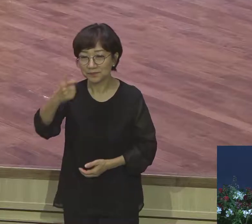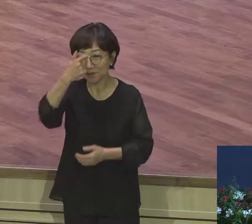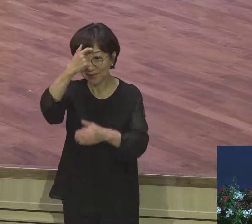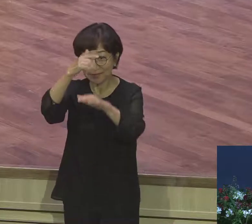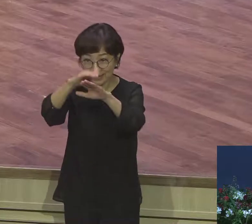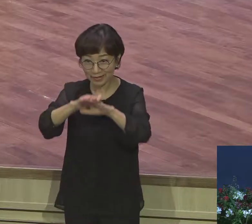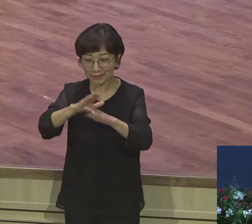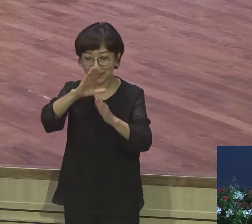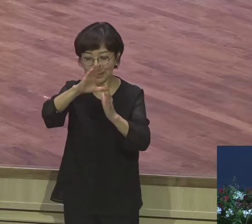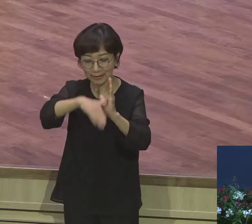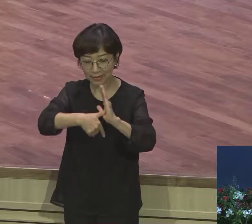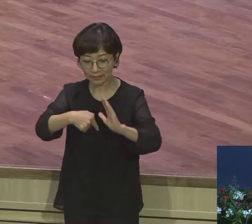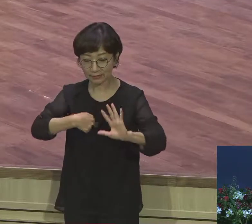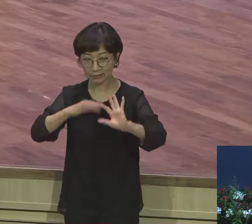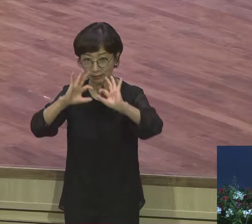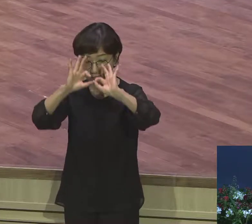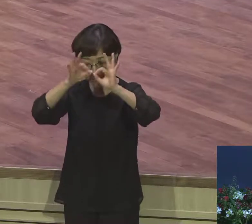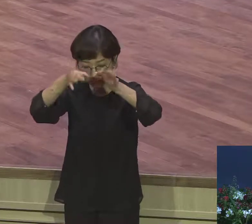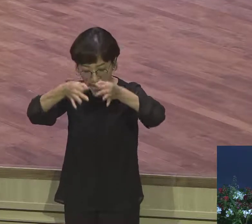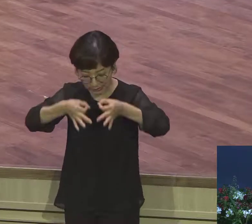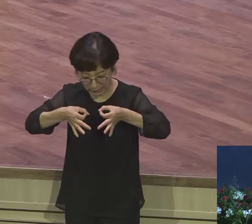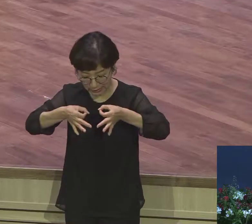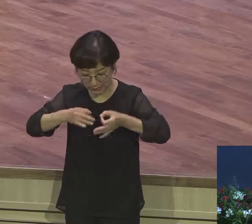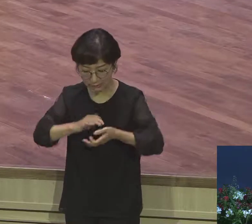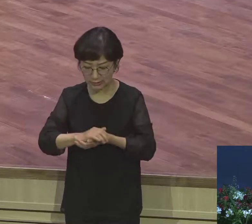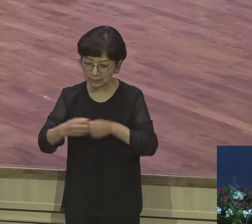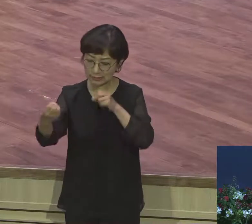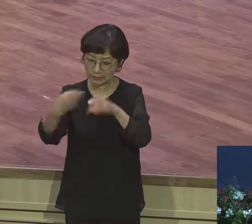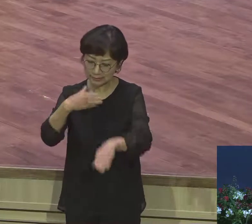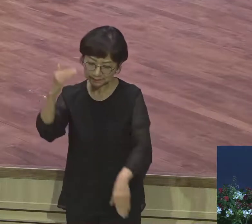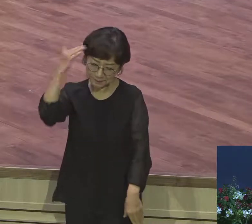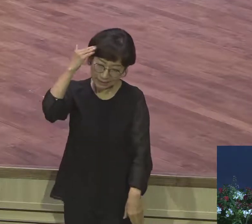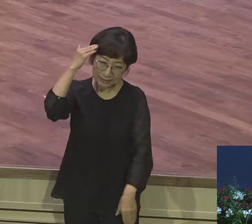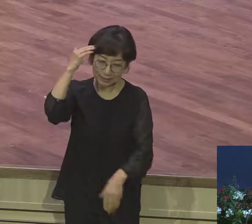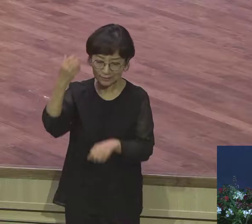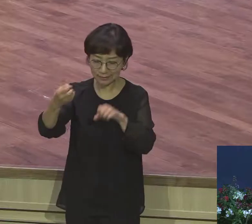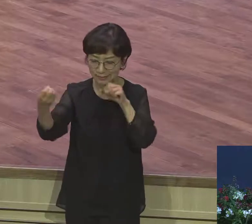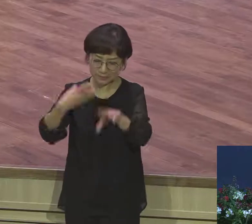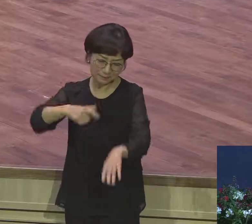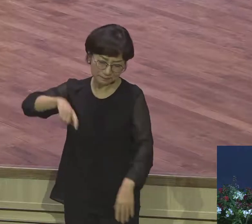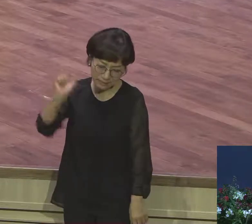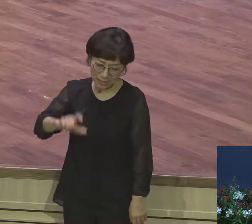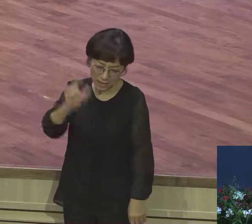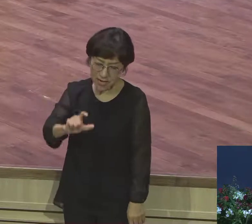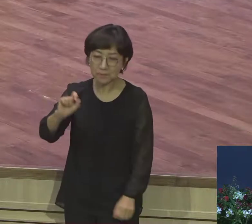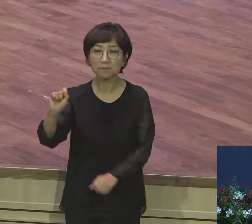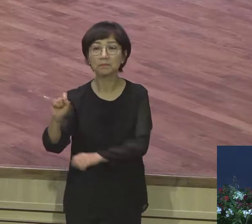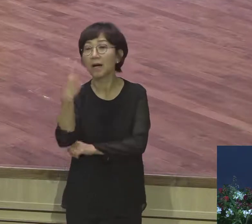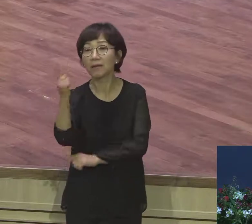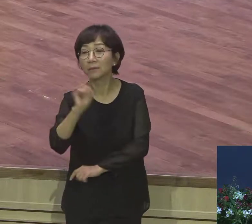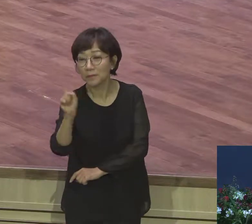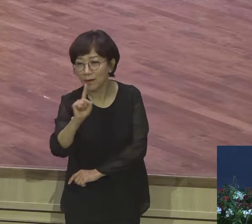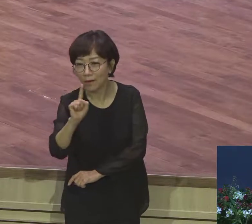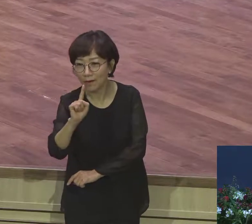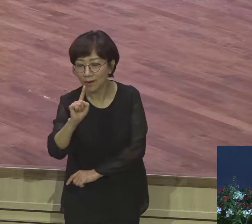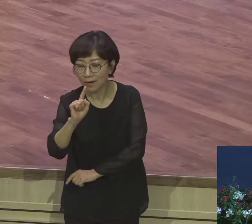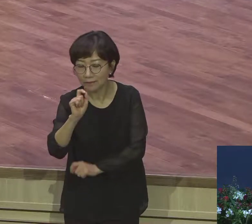정말로 가장 힘든 이 옛털 차단해서 깨는 시간 되길 바랍니다